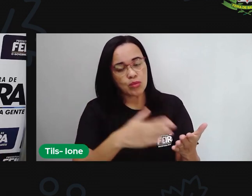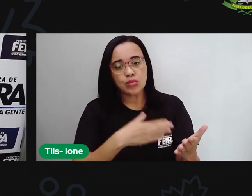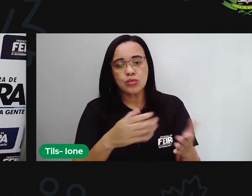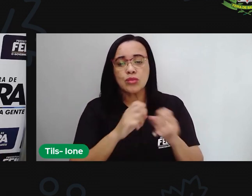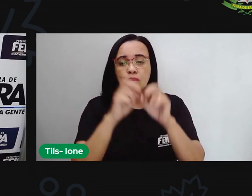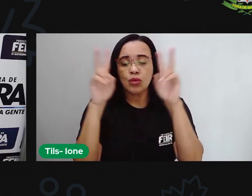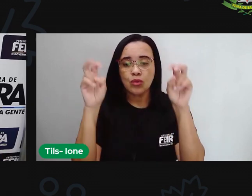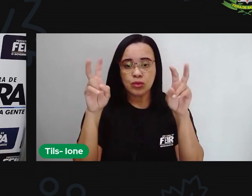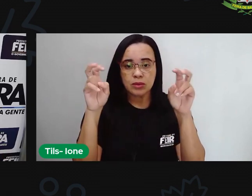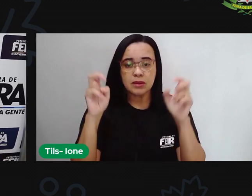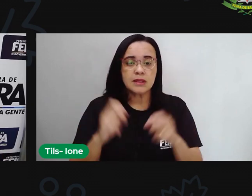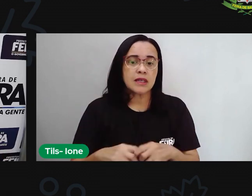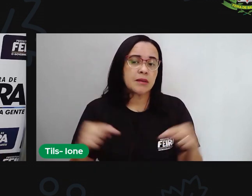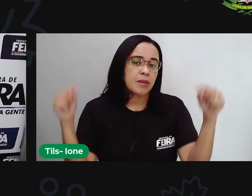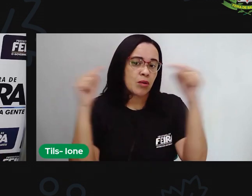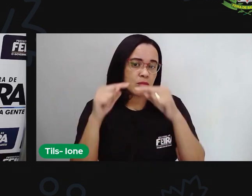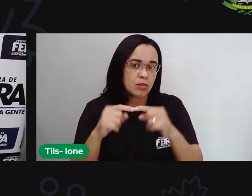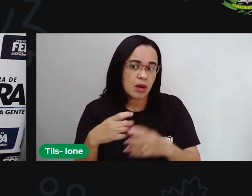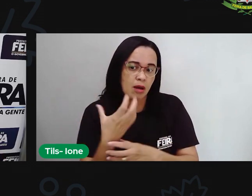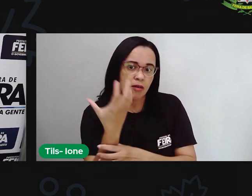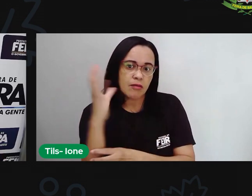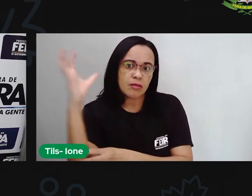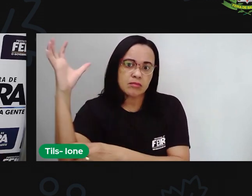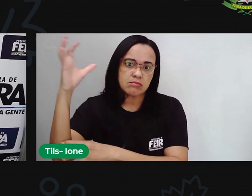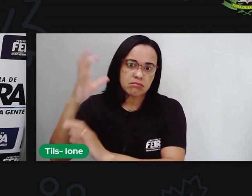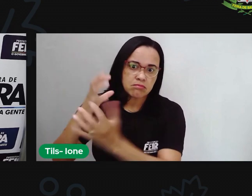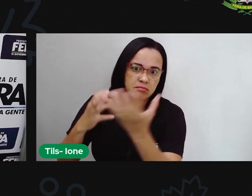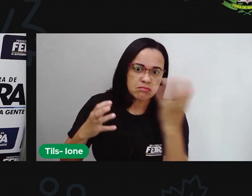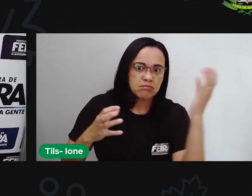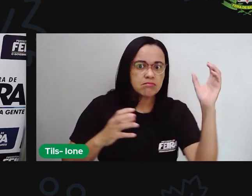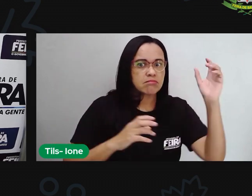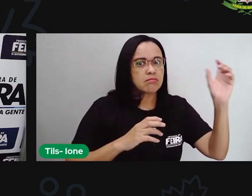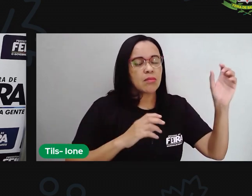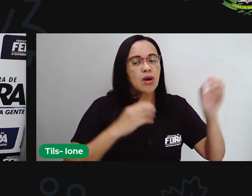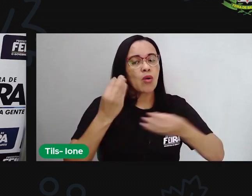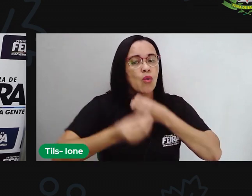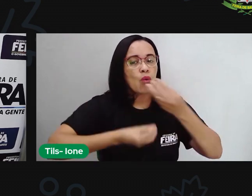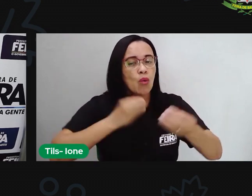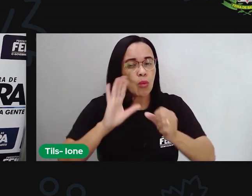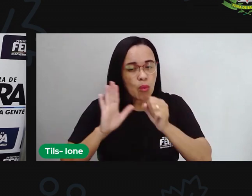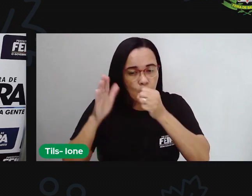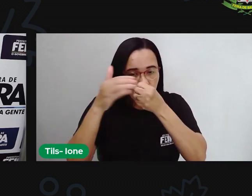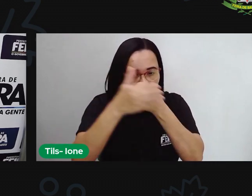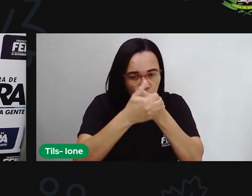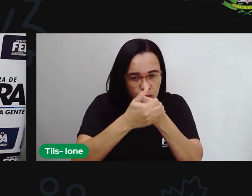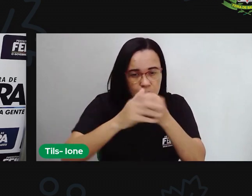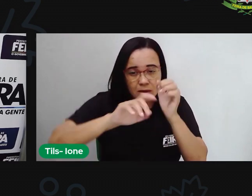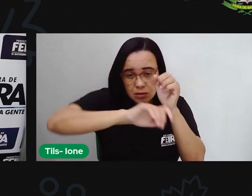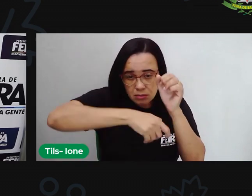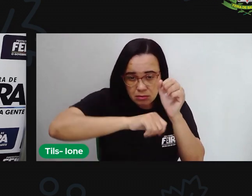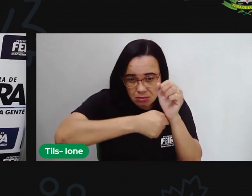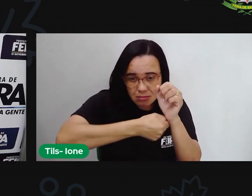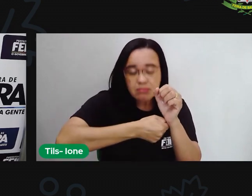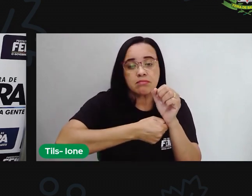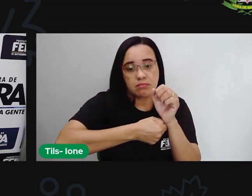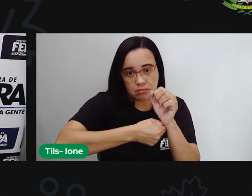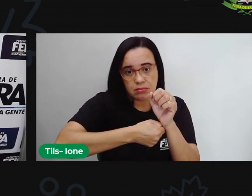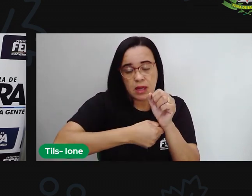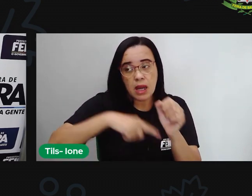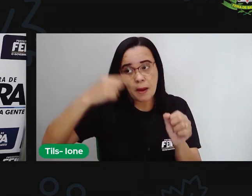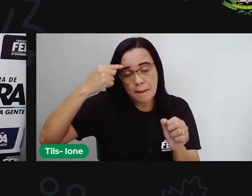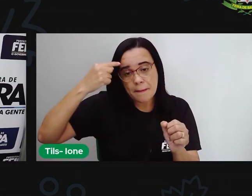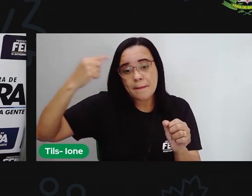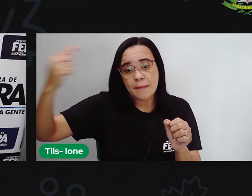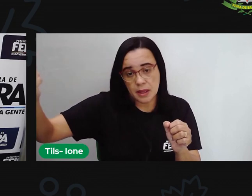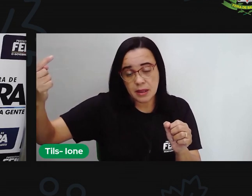misteriosa e o próprio enredo e o início da história faz a gente pensar que realmente está sendo contada